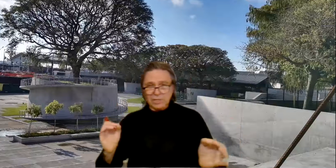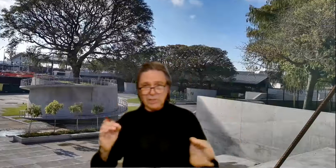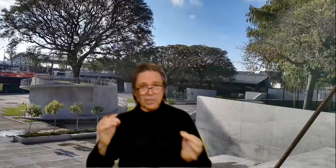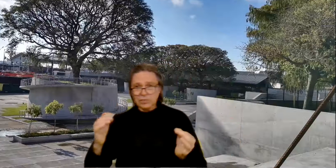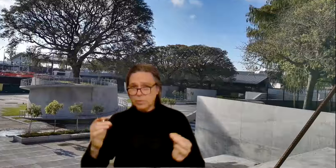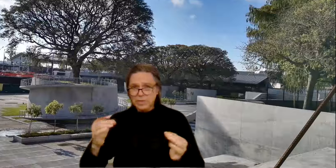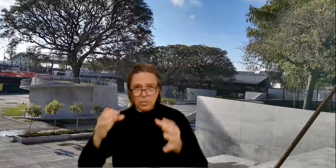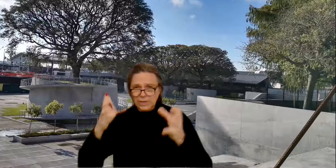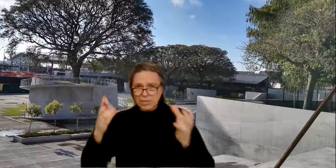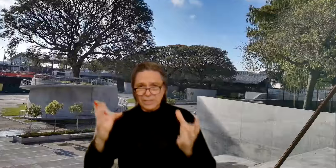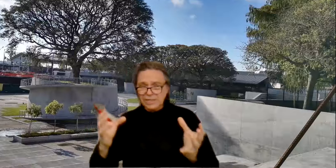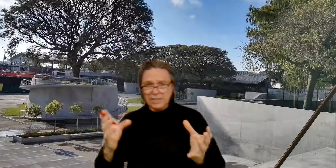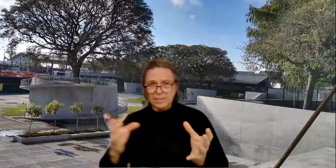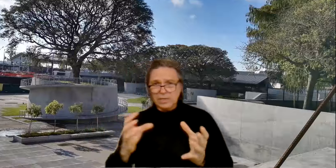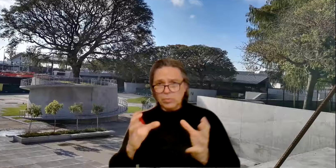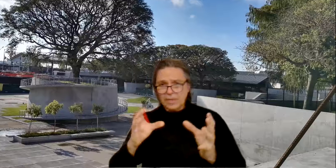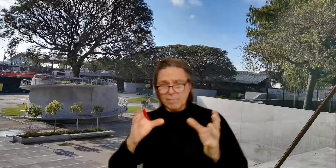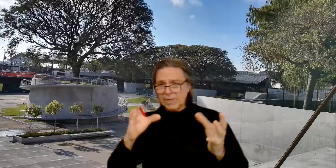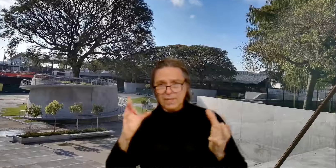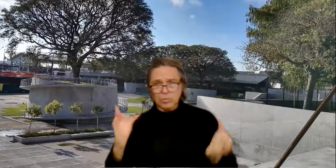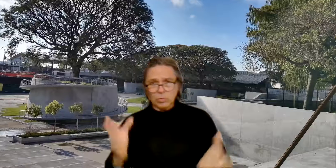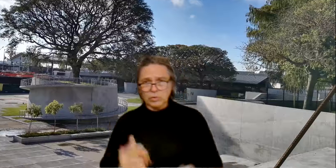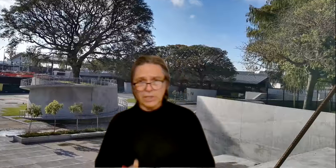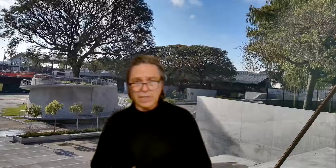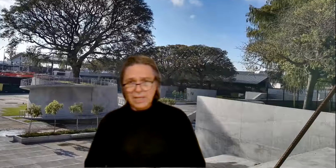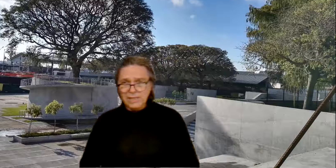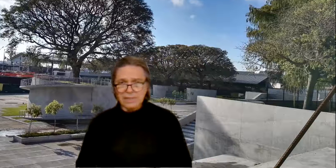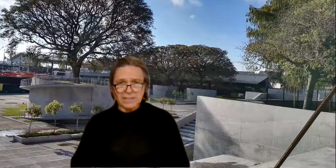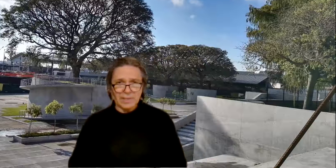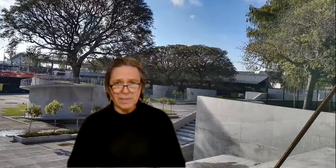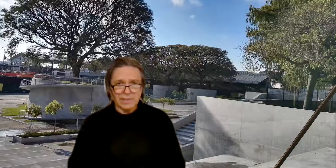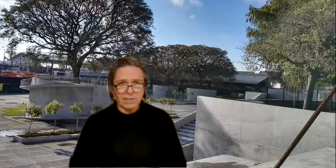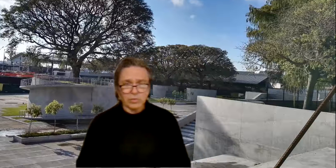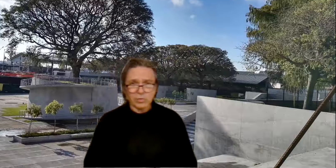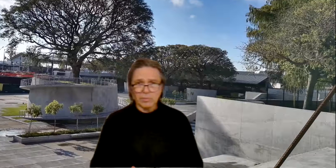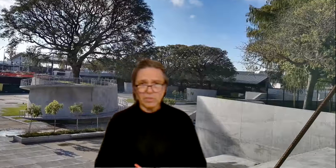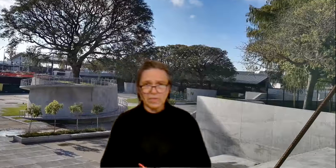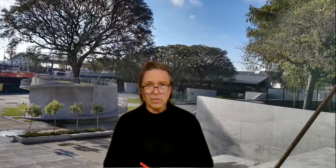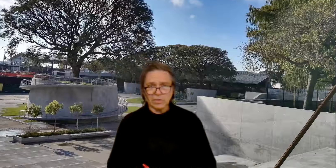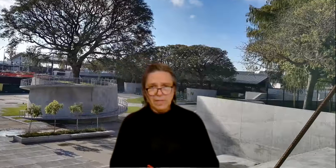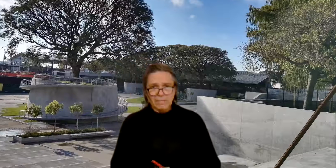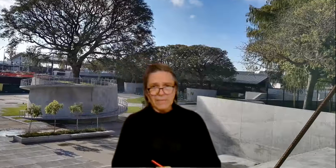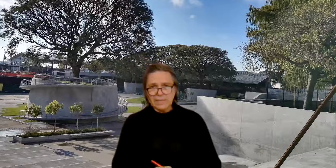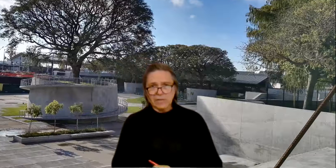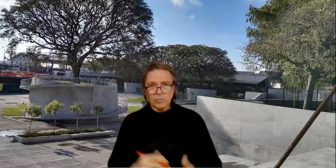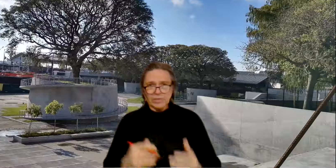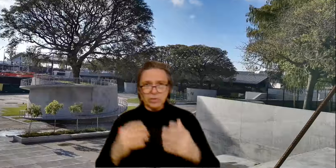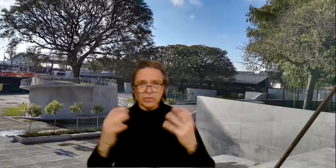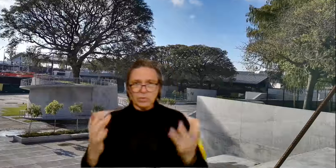armado que a su vez nos va a conectar en esta obra majestuosa, ya prácticamente de los últimos años, de Gardo Minón y su